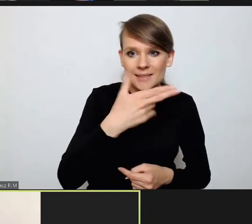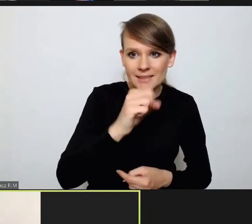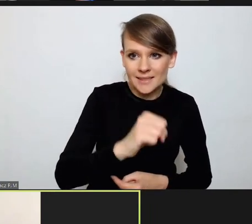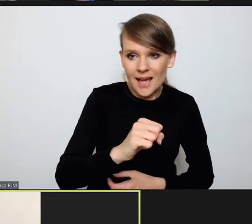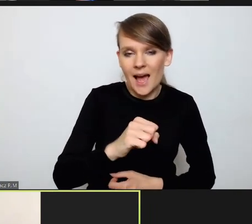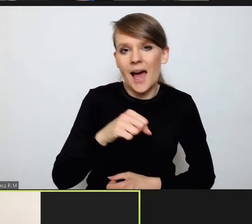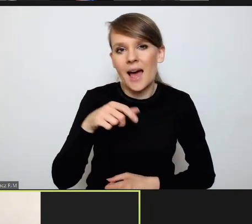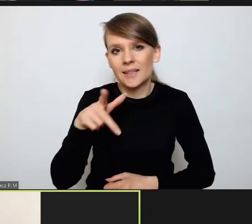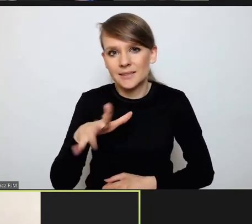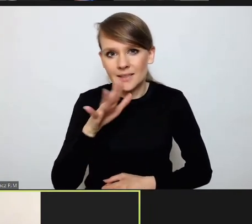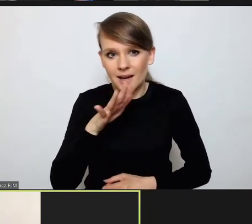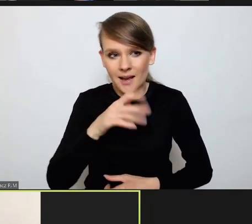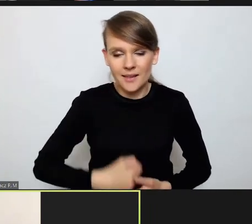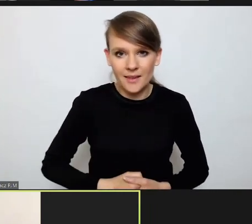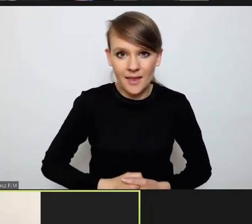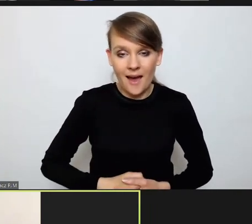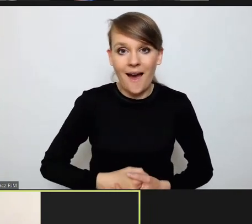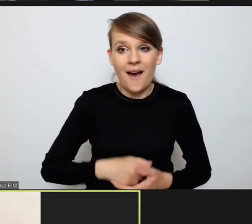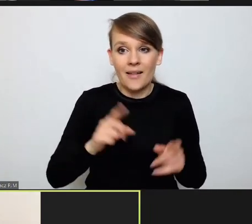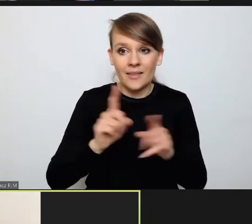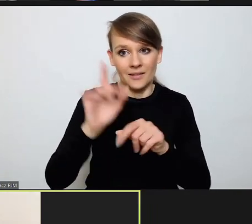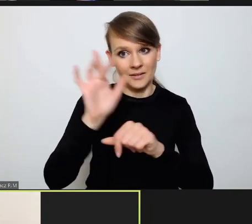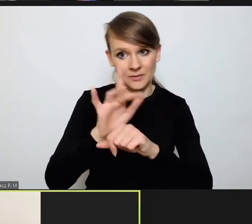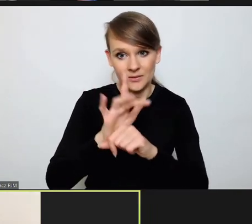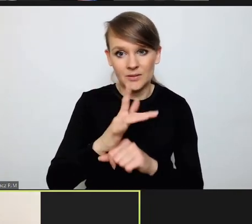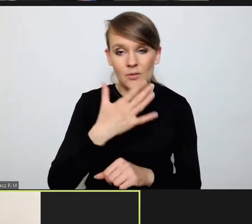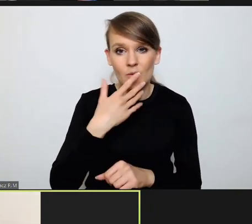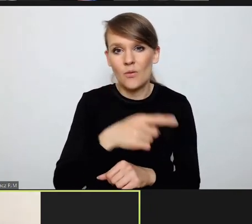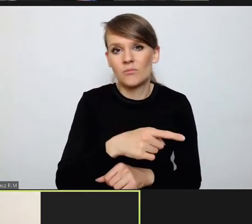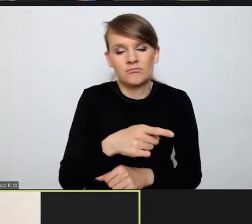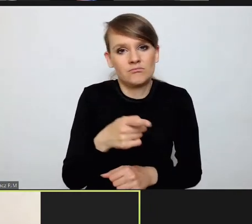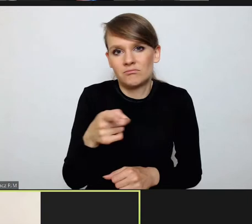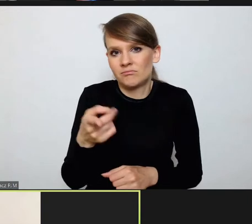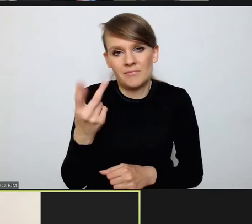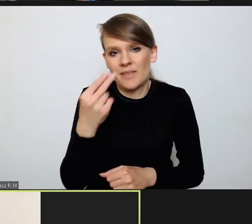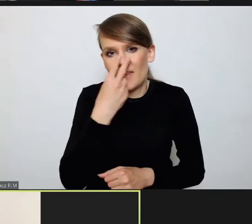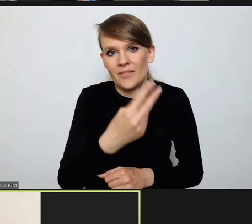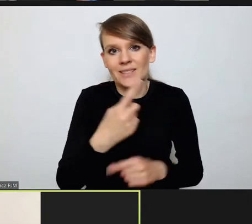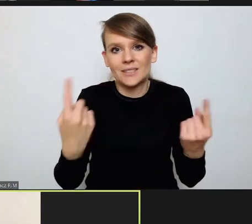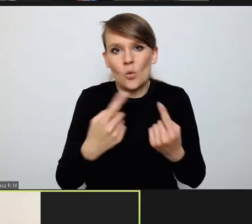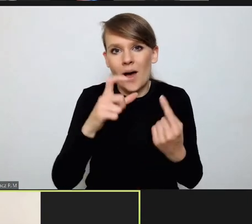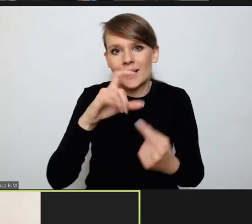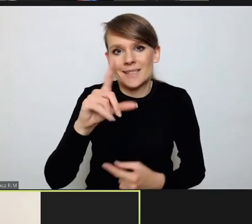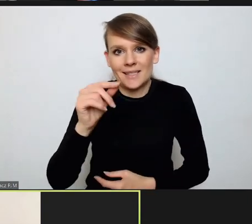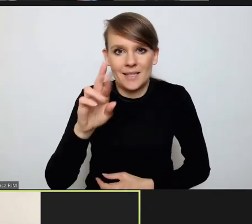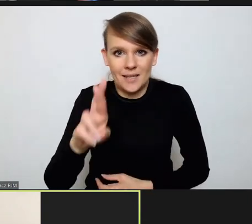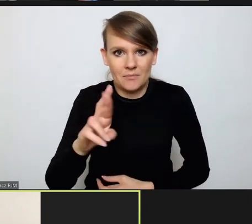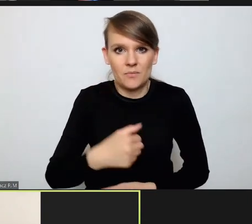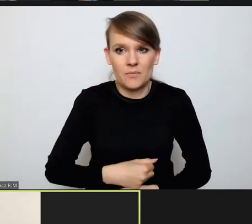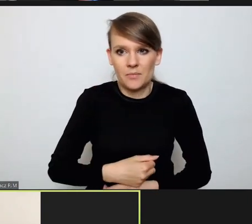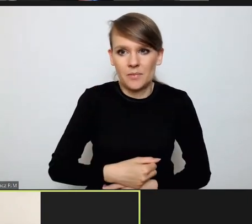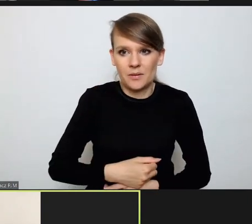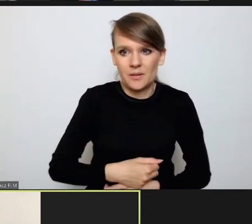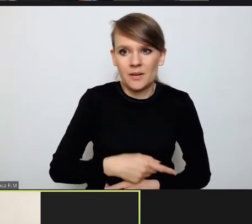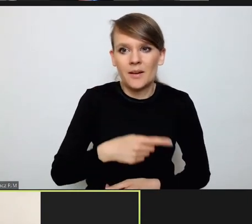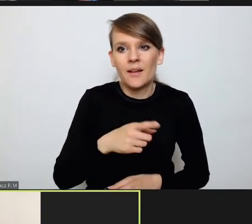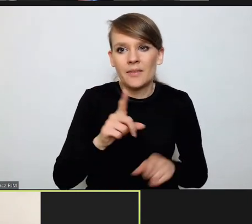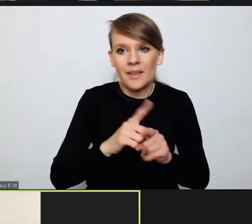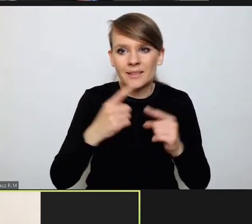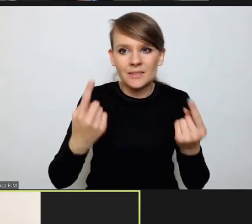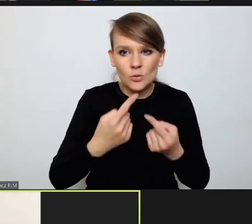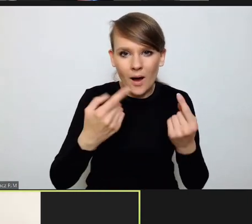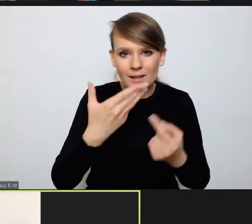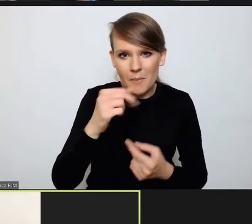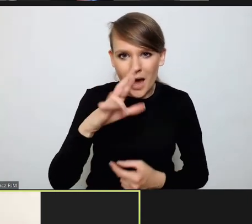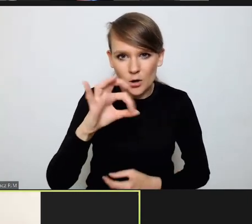strony krytycy wskazują, że Trybunał zdaje się nie dostrzegać na przykład sytuacji na Cyprze, w Maroku. No i